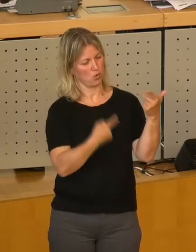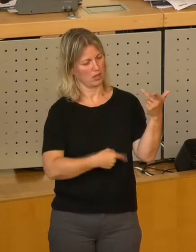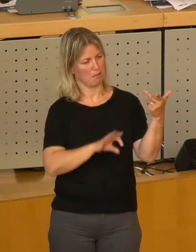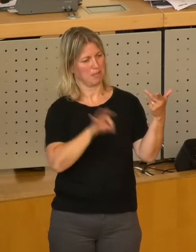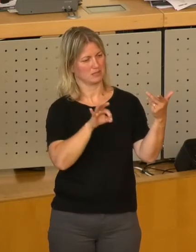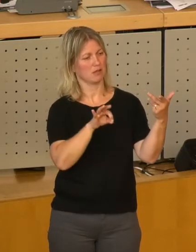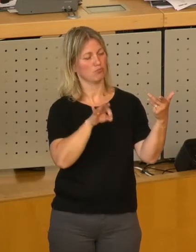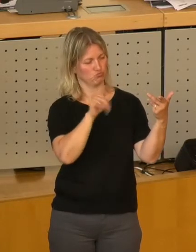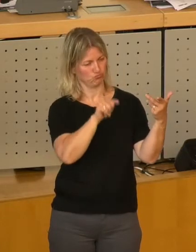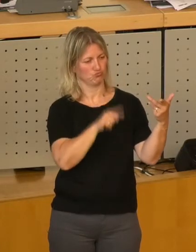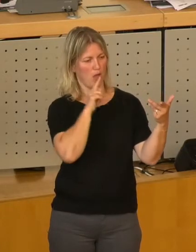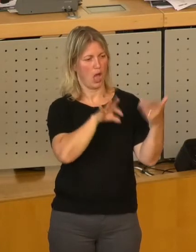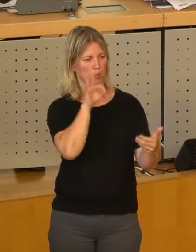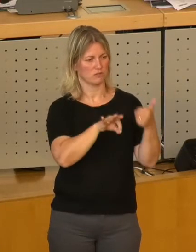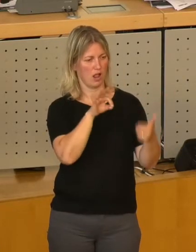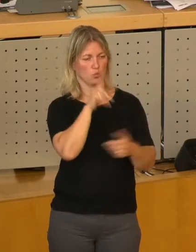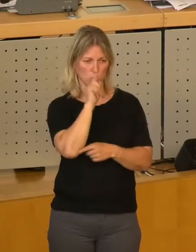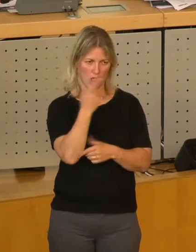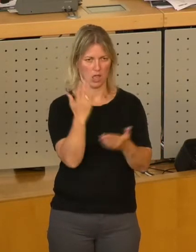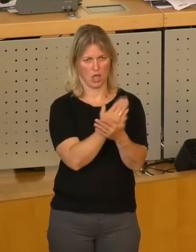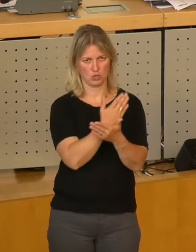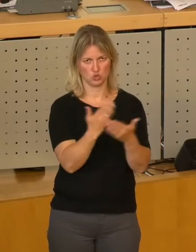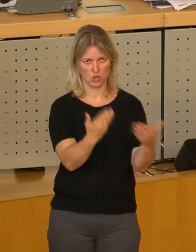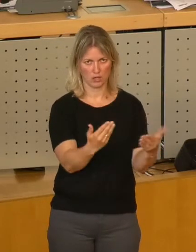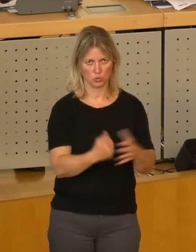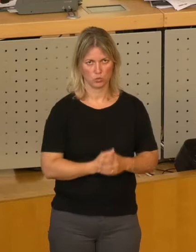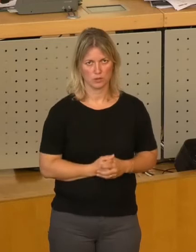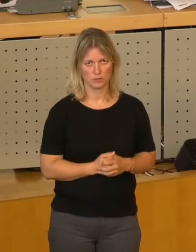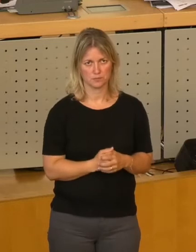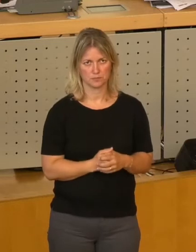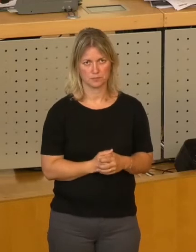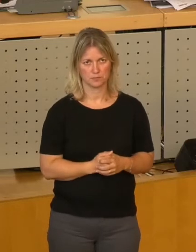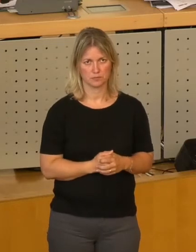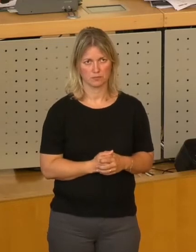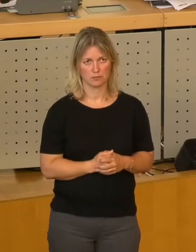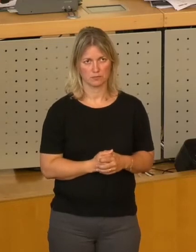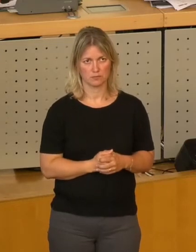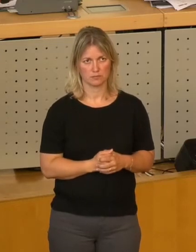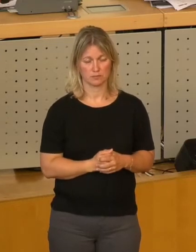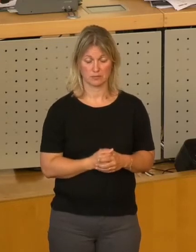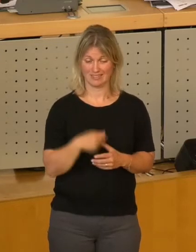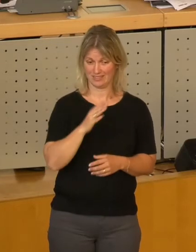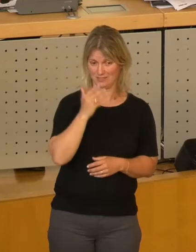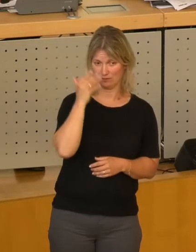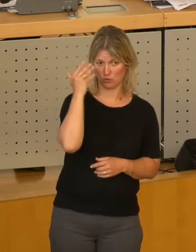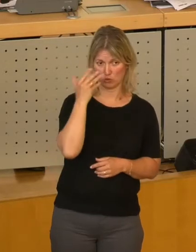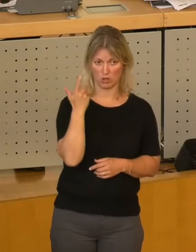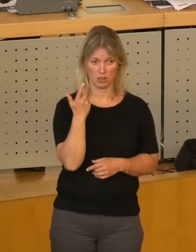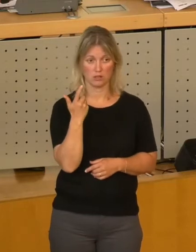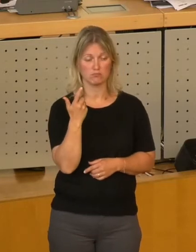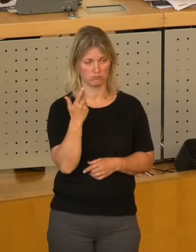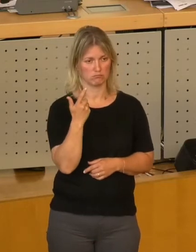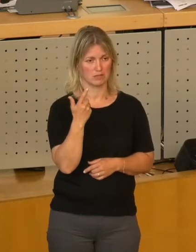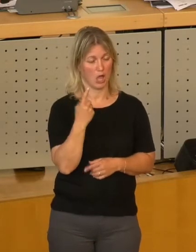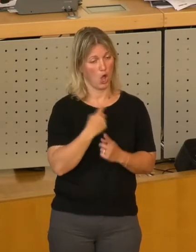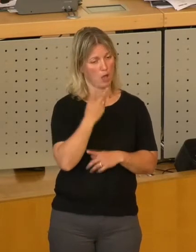eine Entscheidung darüber. Und jetzt muss man sich vor Augen führen. Wenn der Stadtrat im Einvernehmen